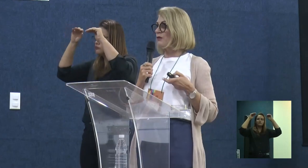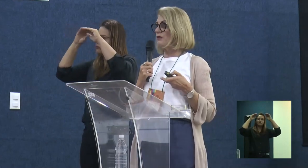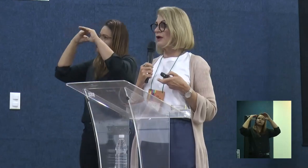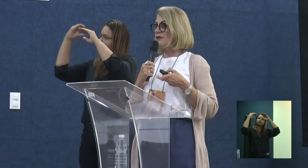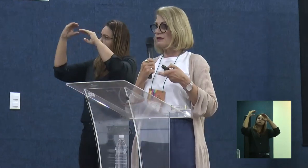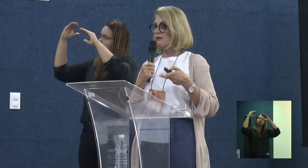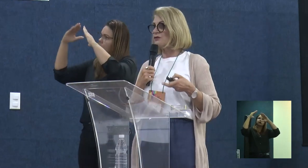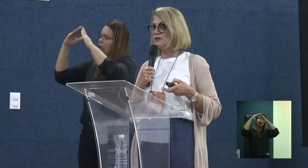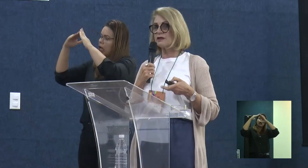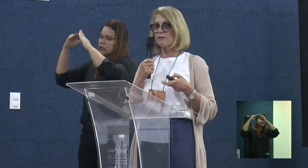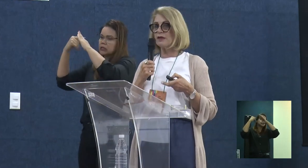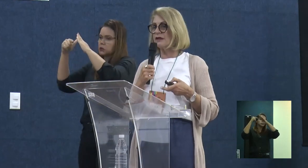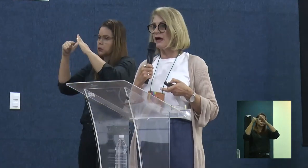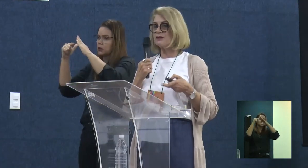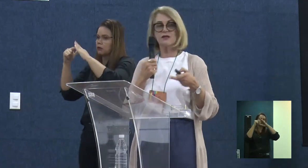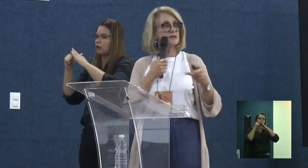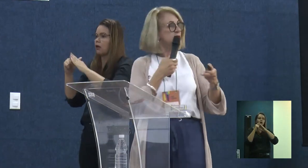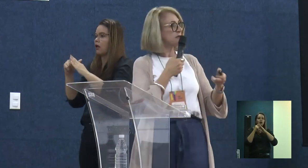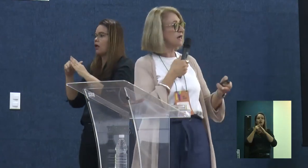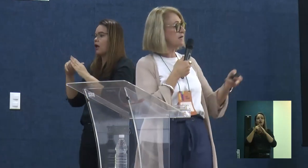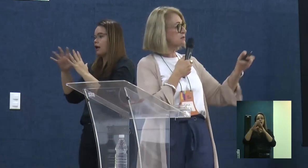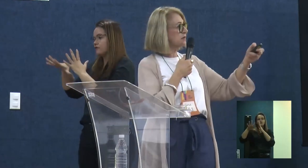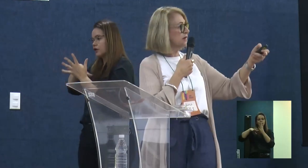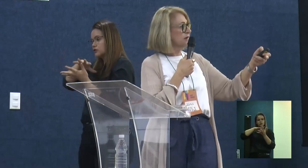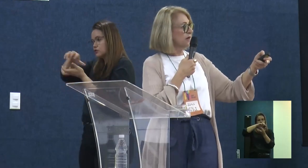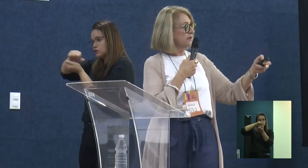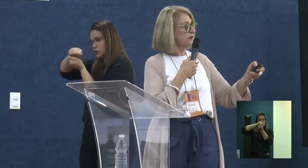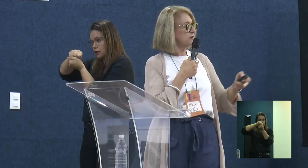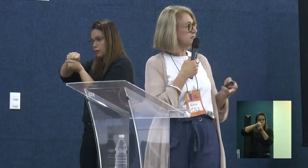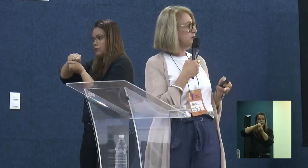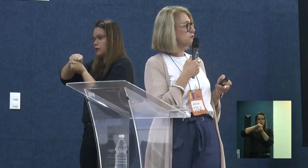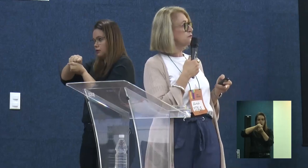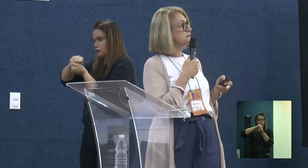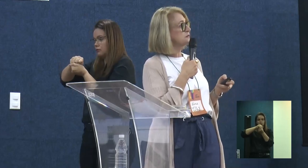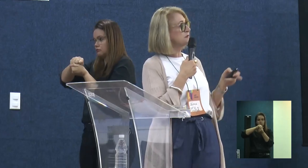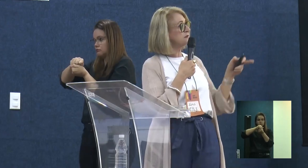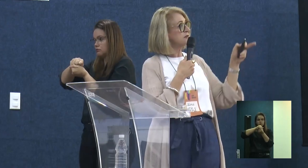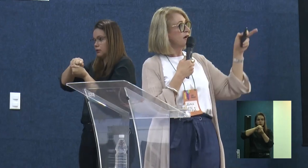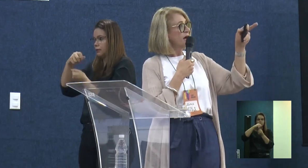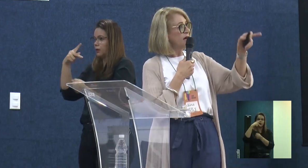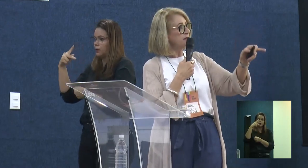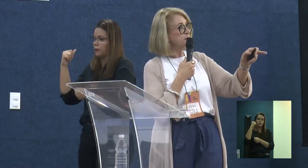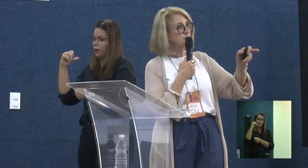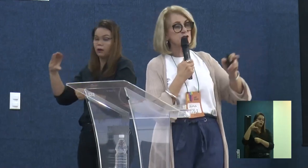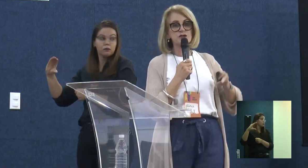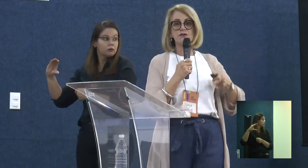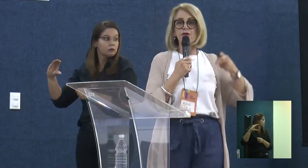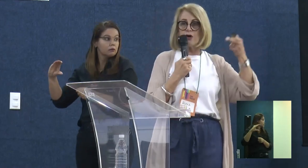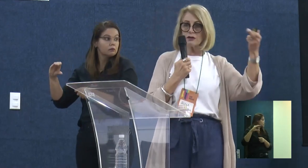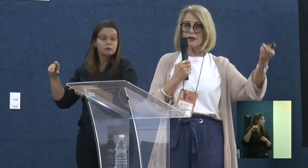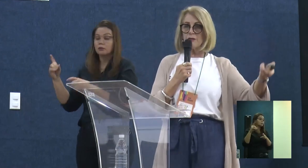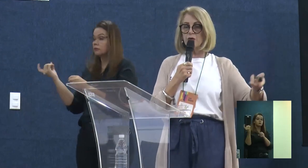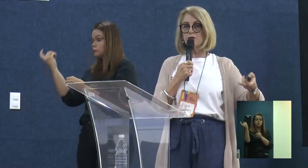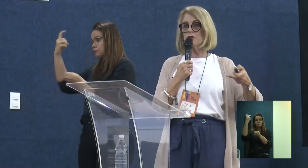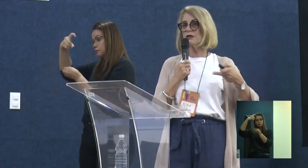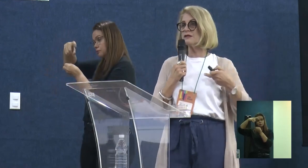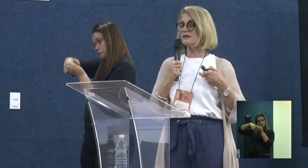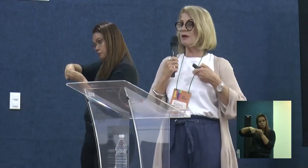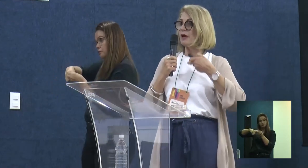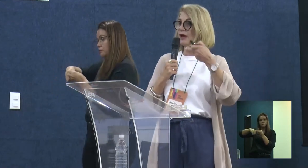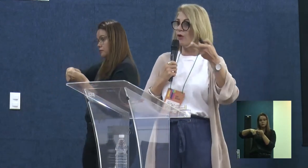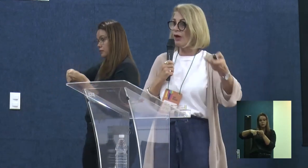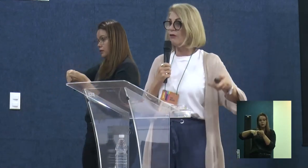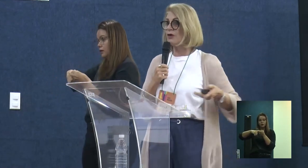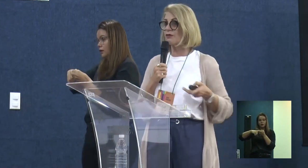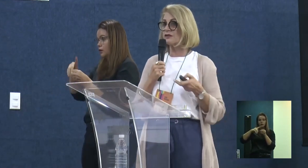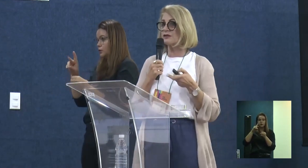aí a gente trabalha com a questão da sustentabilidade, da reciclagem, aí tem uma série de oficinas, aí depois a gente volta lá para o